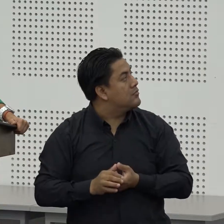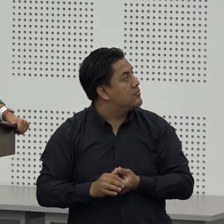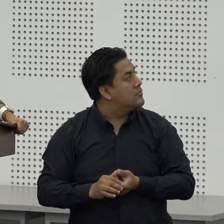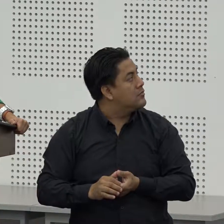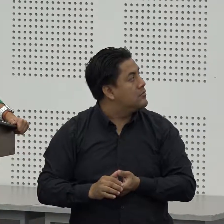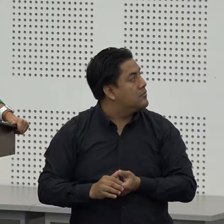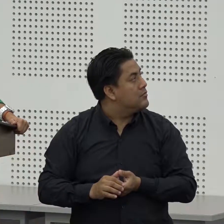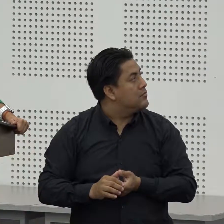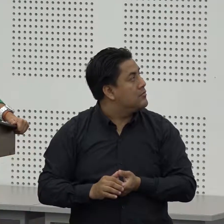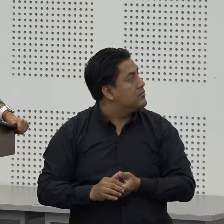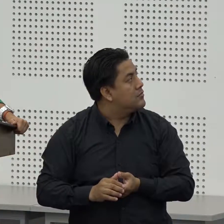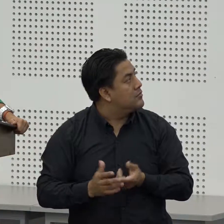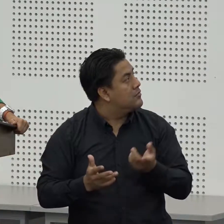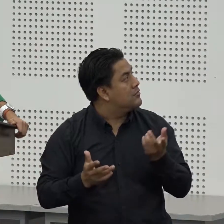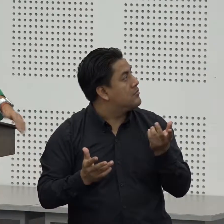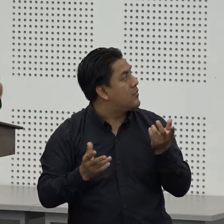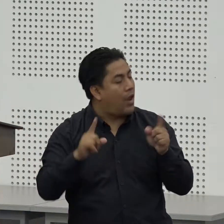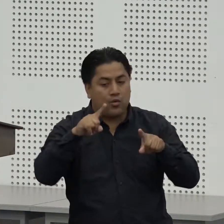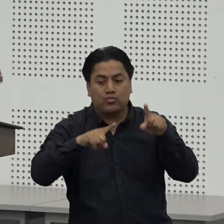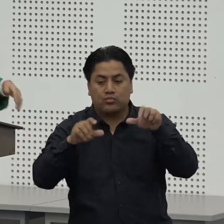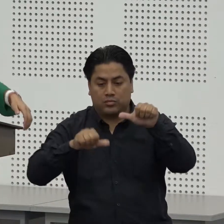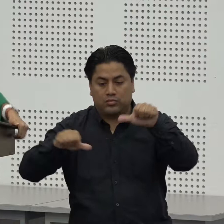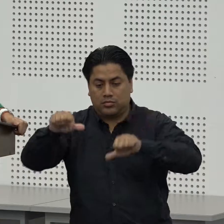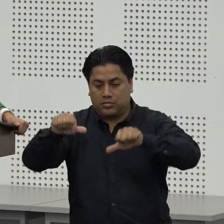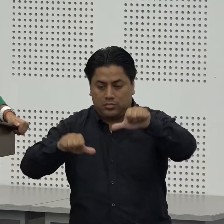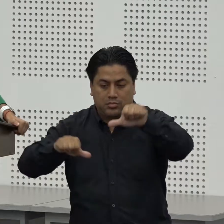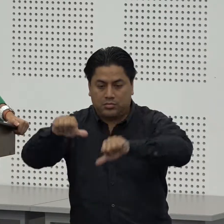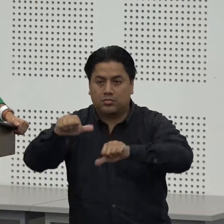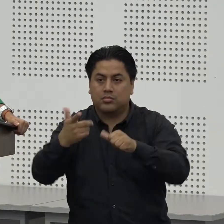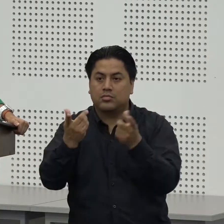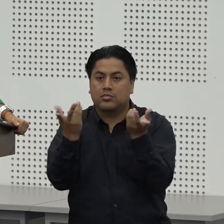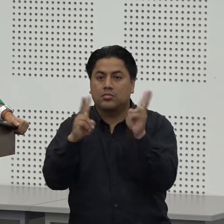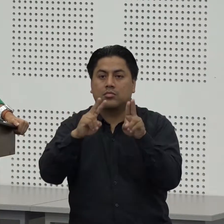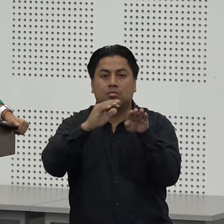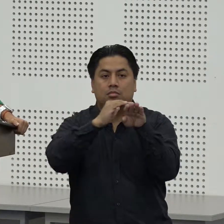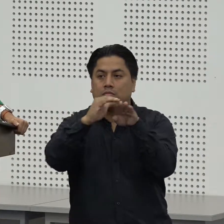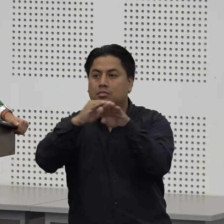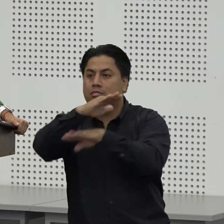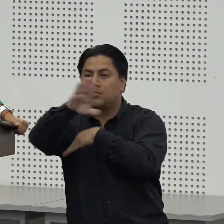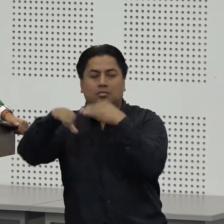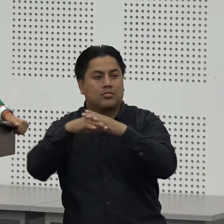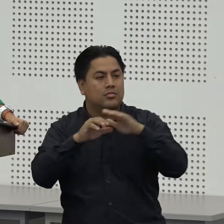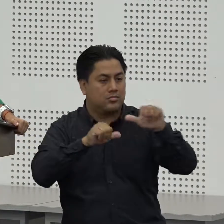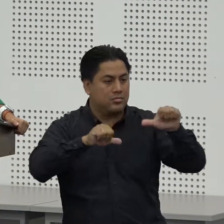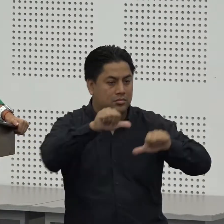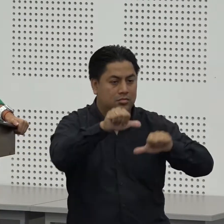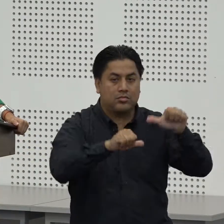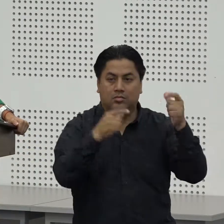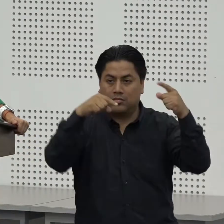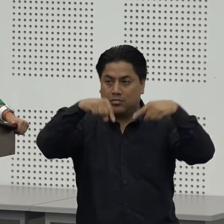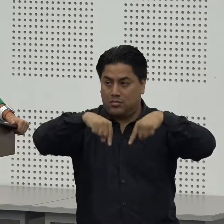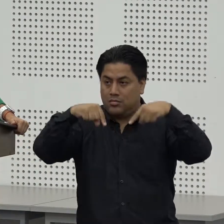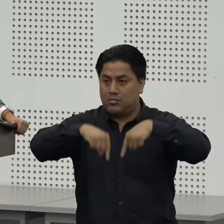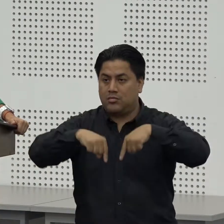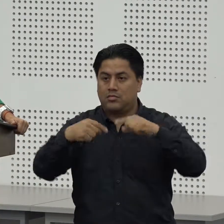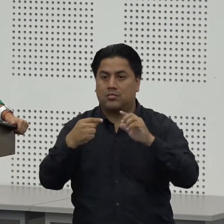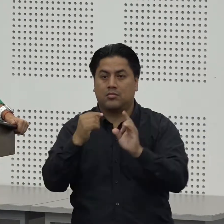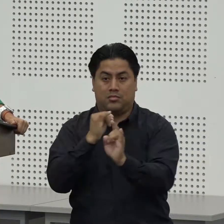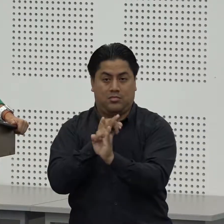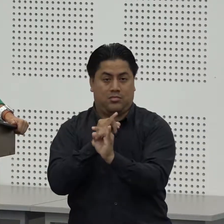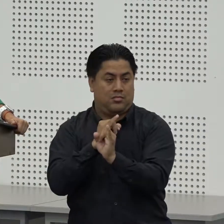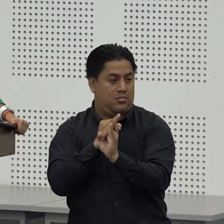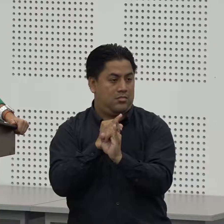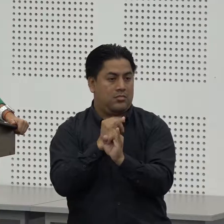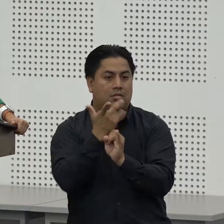bicultural bilingüe es los administrativos les hacemos la cordial invitación a todo el personal administrativo de acá del instituto que se va a